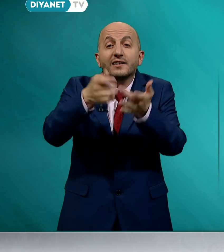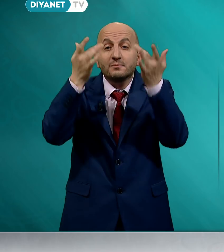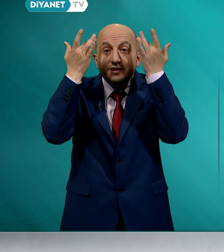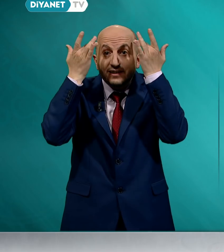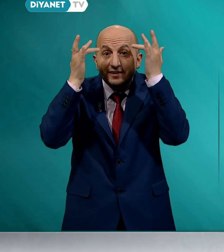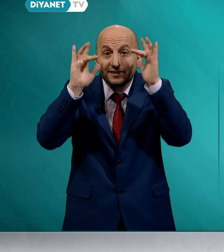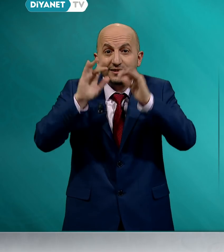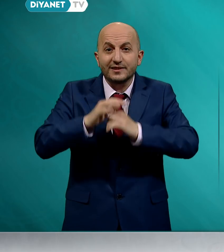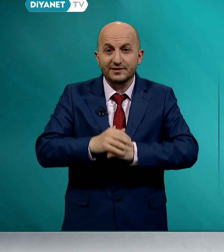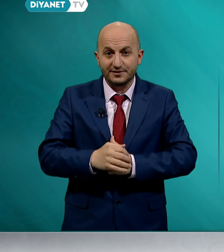medeniyetidir.